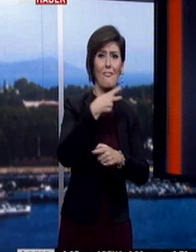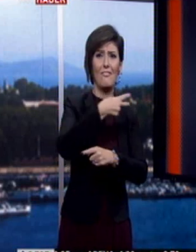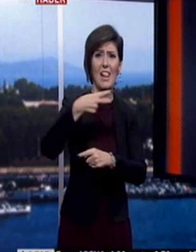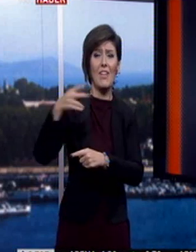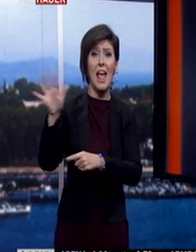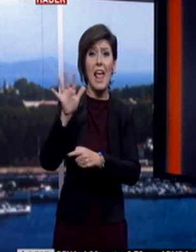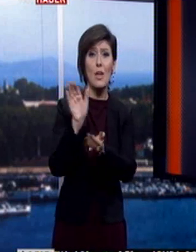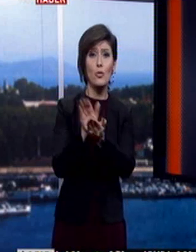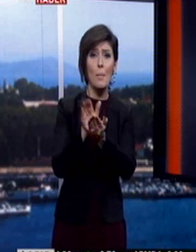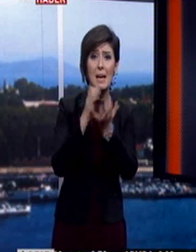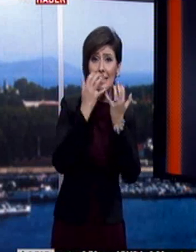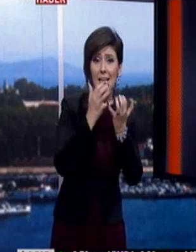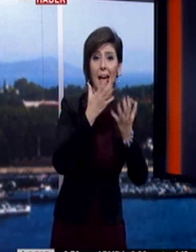emekli doktora emanet edildi.